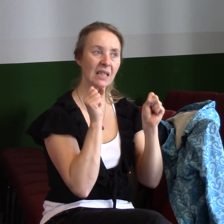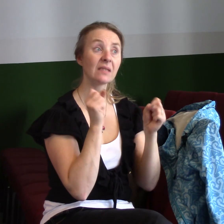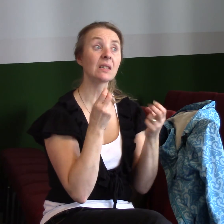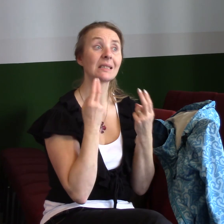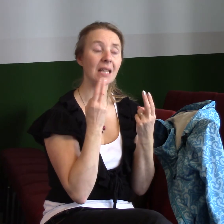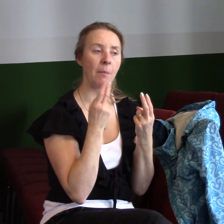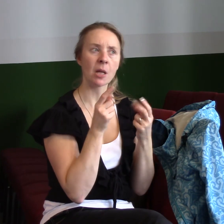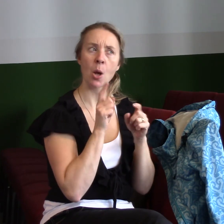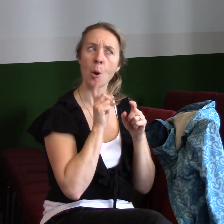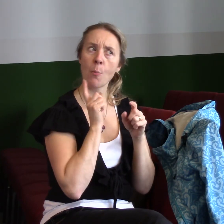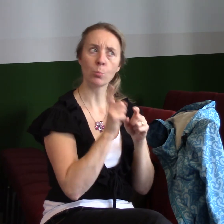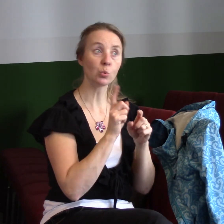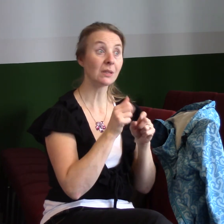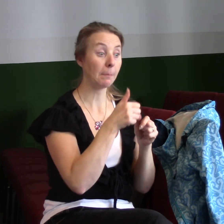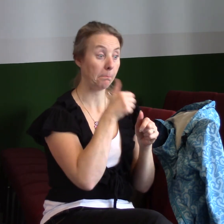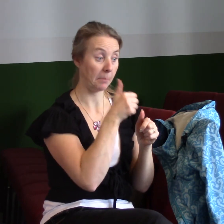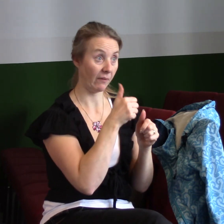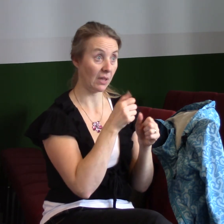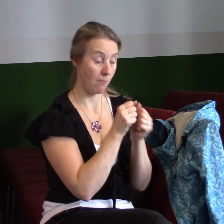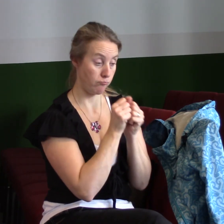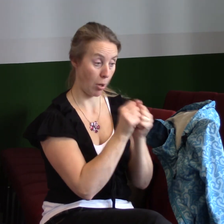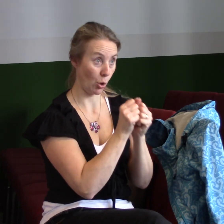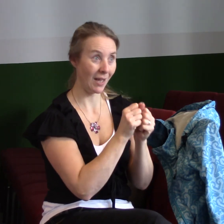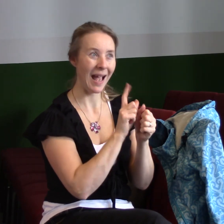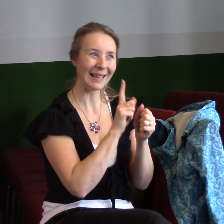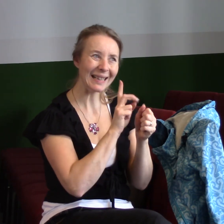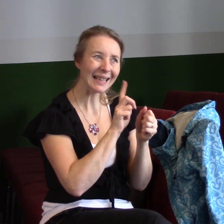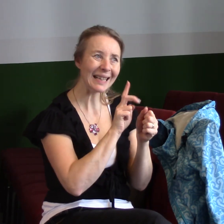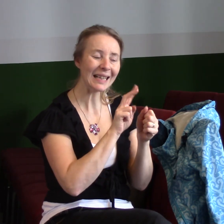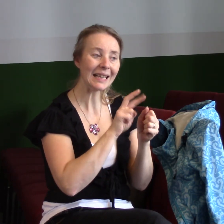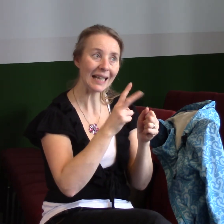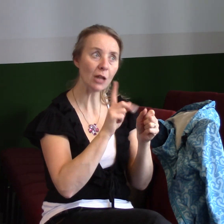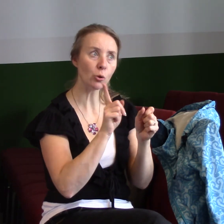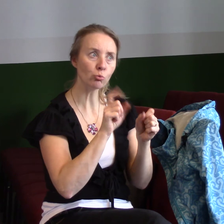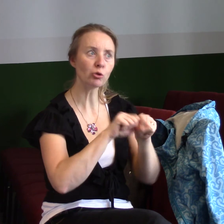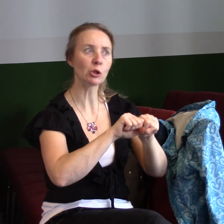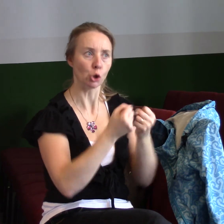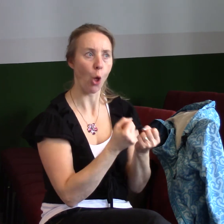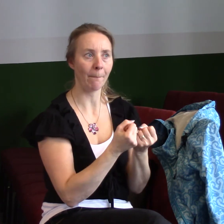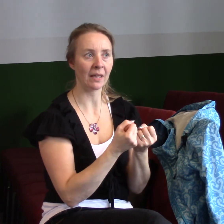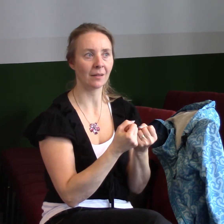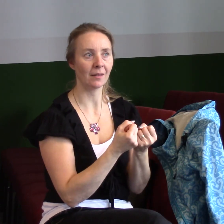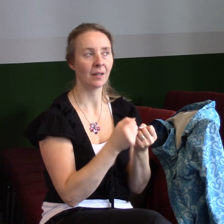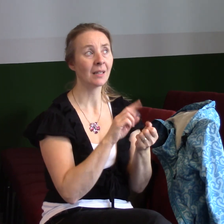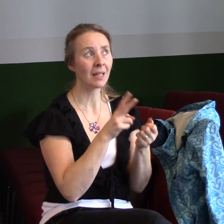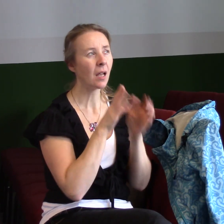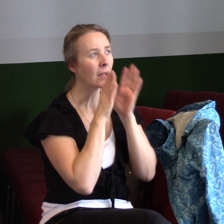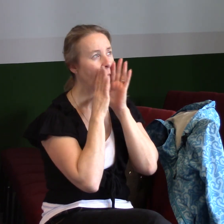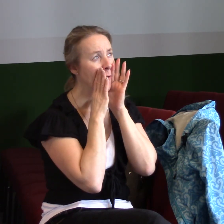naraz, jako kdyby se něco stalo. Někdy je to o tom, že my se jenom vzepřeme, řekneme ne, někdy jenom voláme zoufalé, úzkostně k